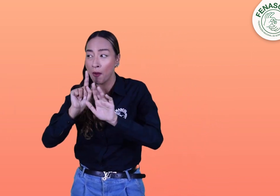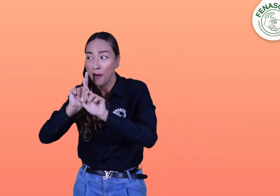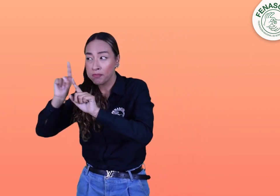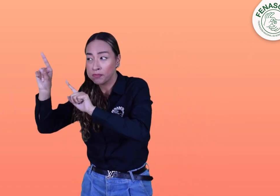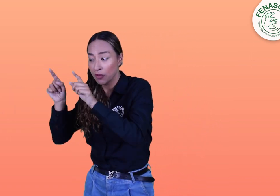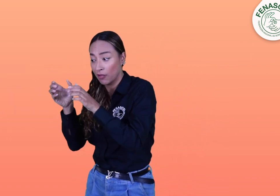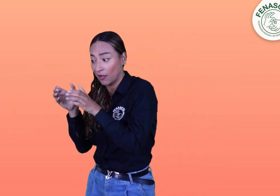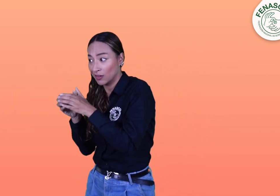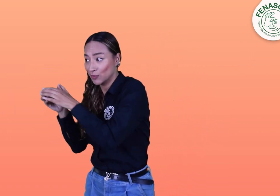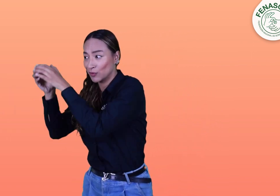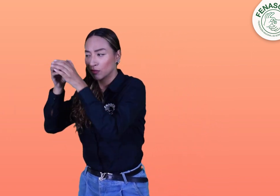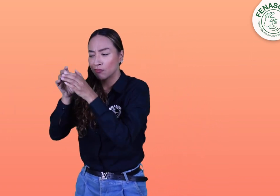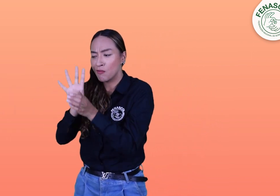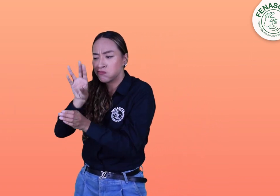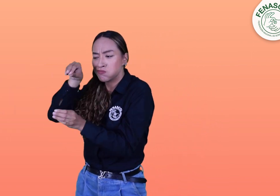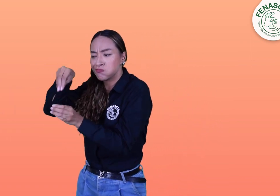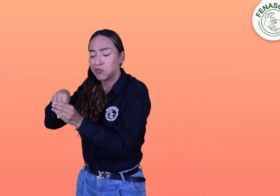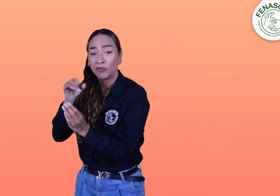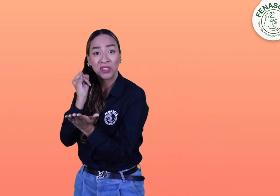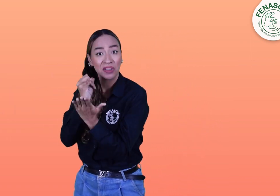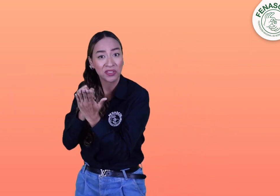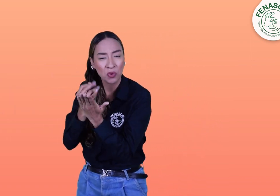hagan parte de la junta directiva o consejo directivo.